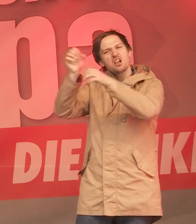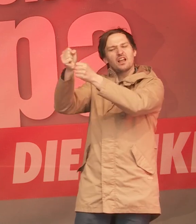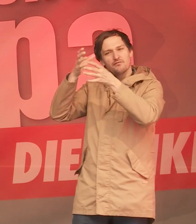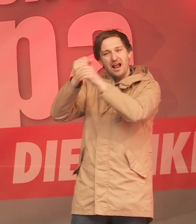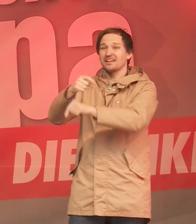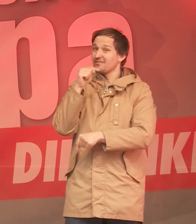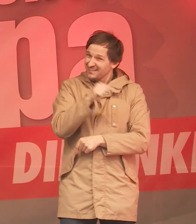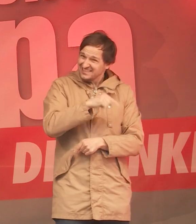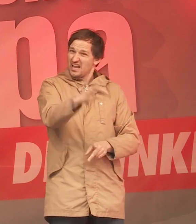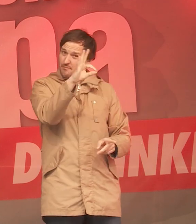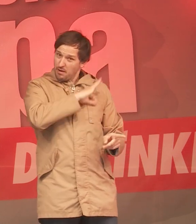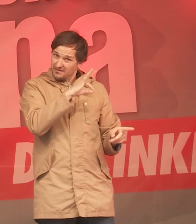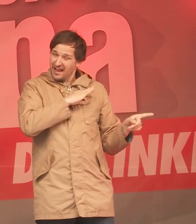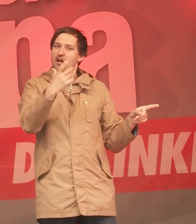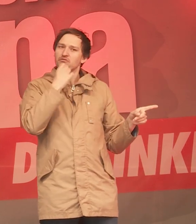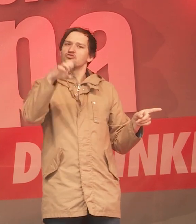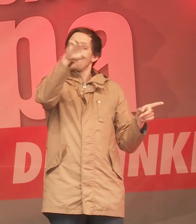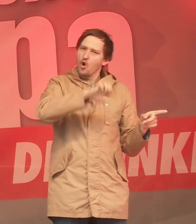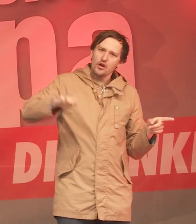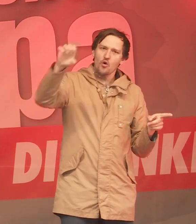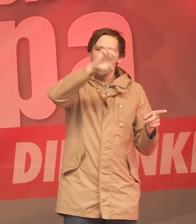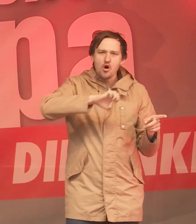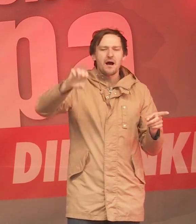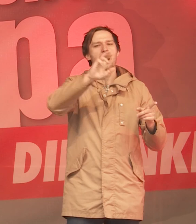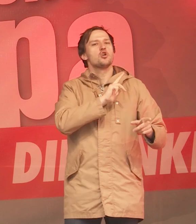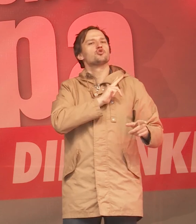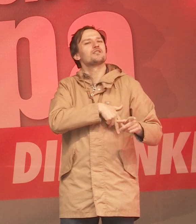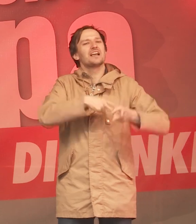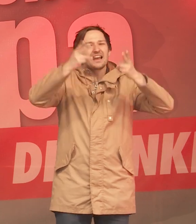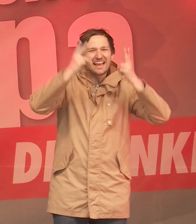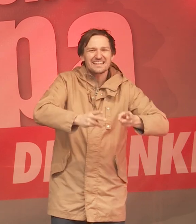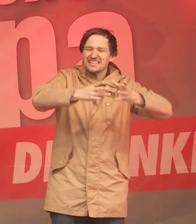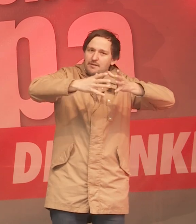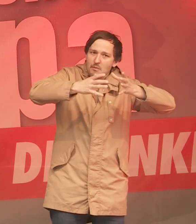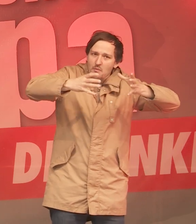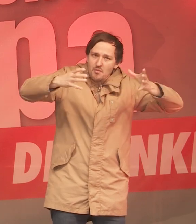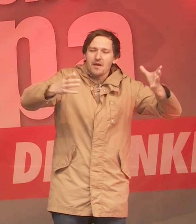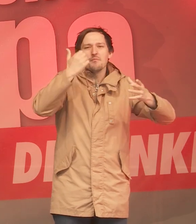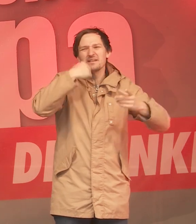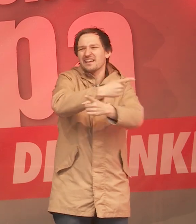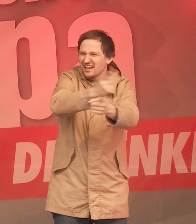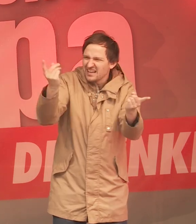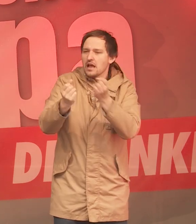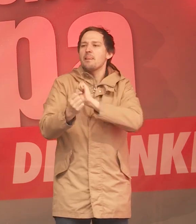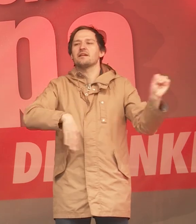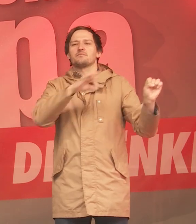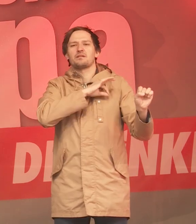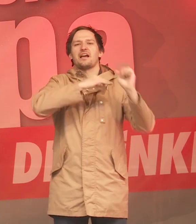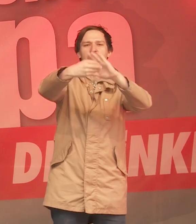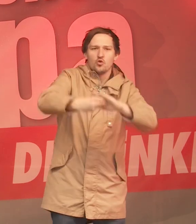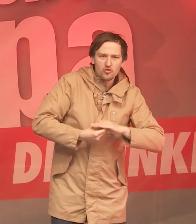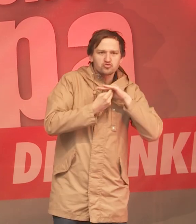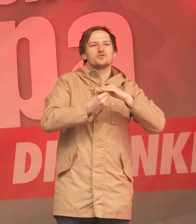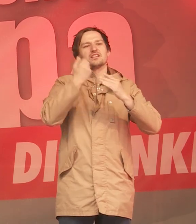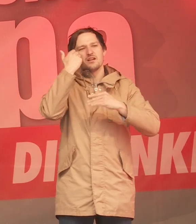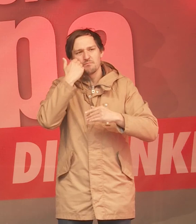sorgt, dass es endlich in Europa ein Mehr an sozialer Gerechtigkeit gibt. Unterstützen Sie die Linke, sorgen Sie dafür,